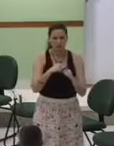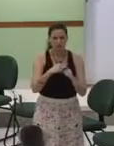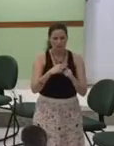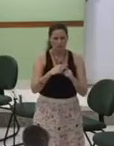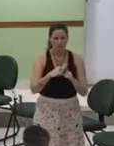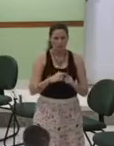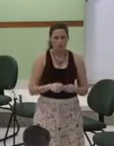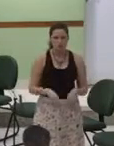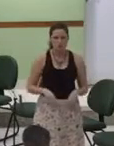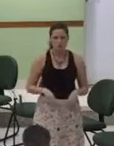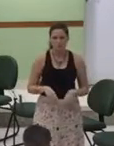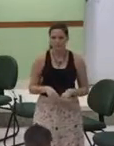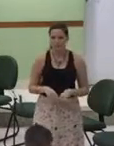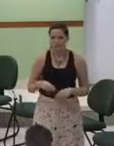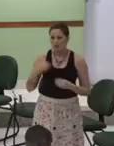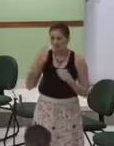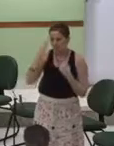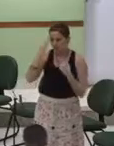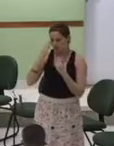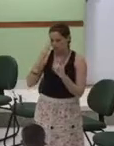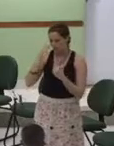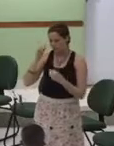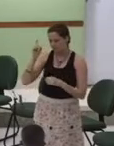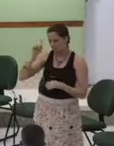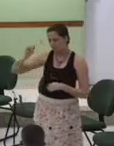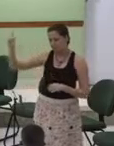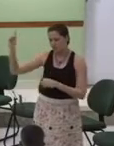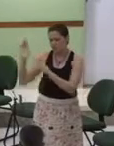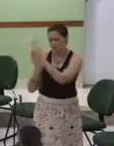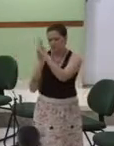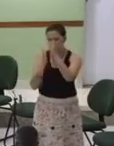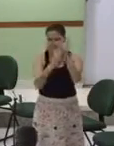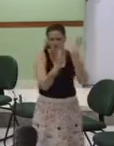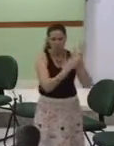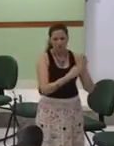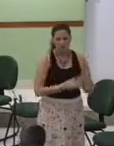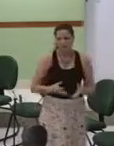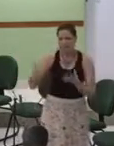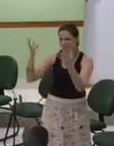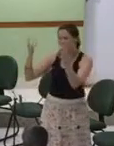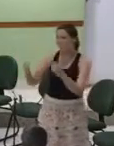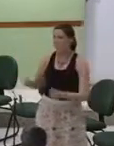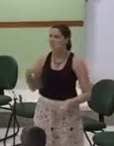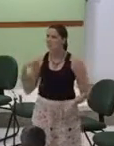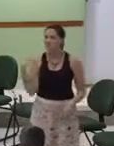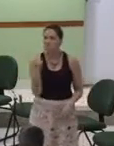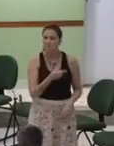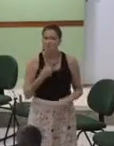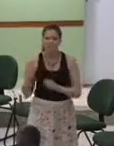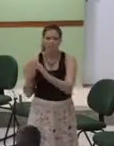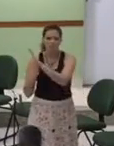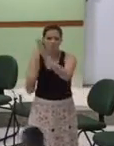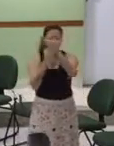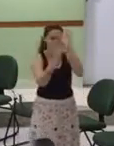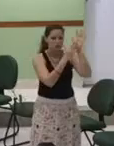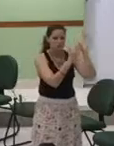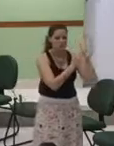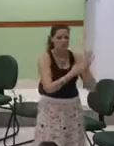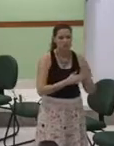louvor Essa adoração Oh Pai Recebe o nosso louvor Recebe Todo esse culto Com um